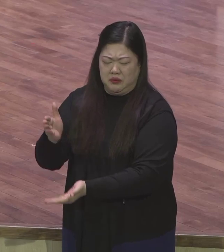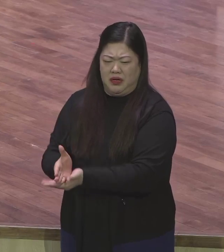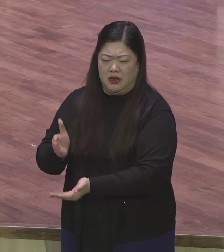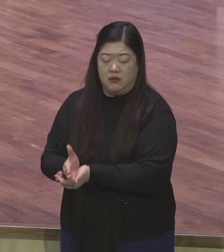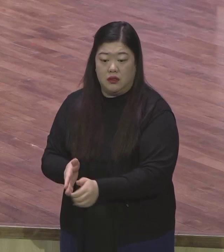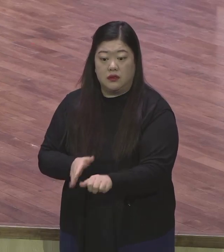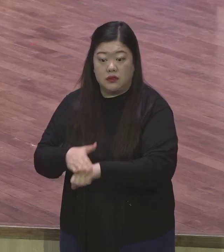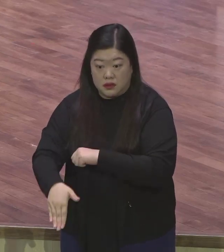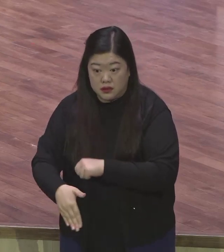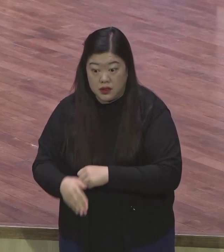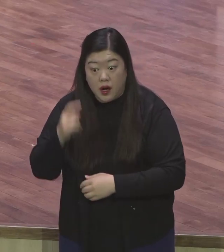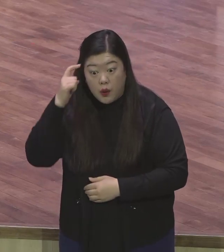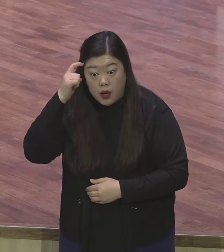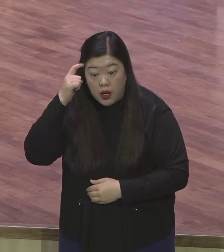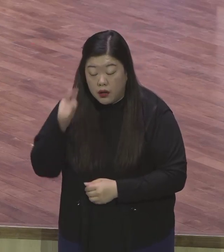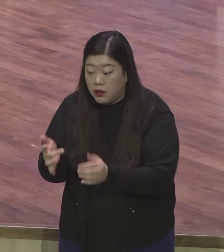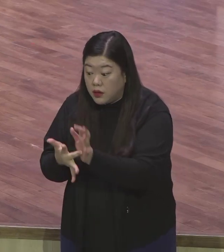여섯 가지 저주에서 빠져나와 버리니까